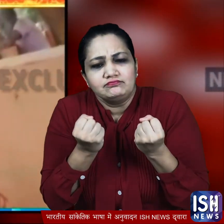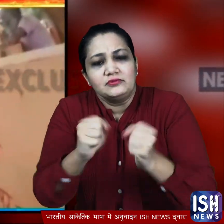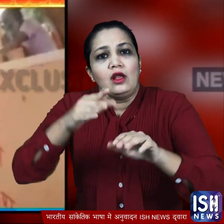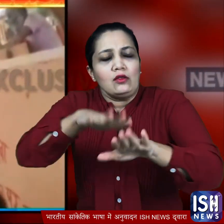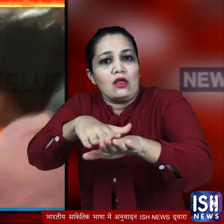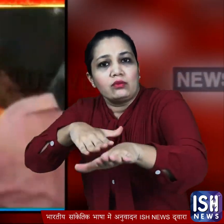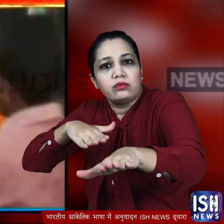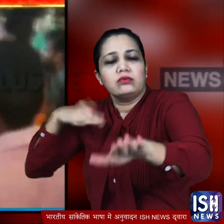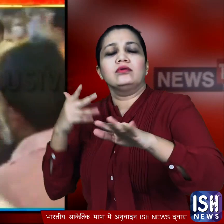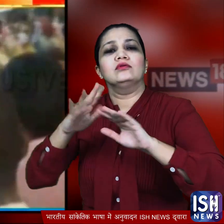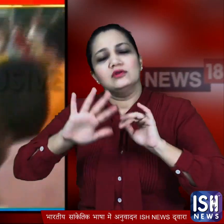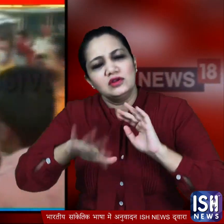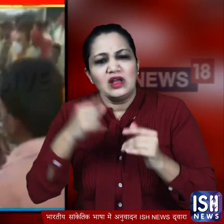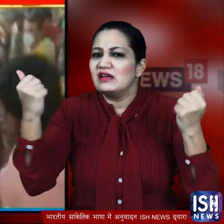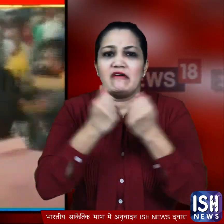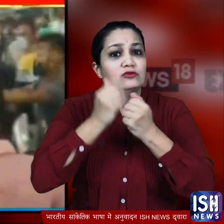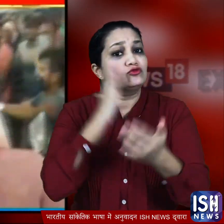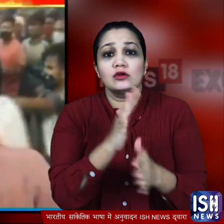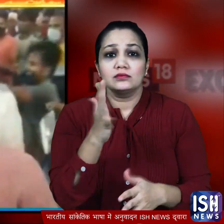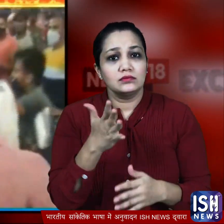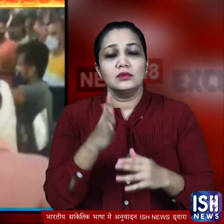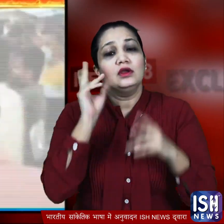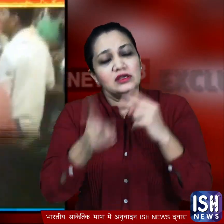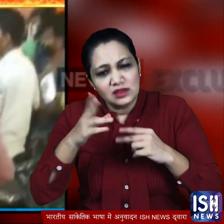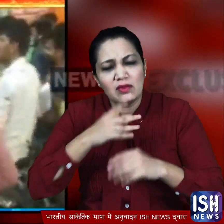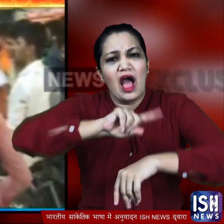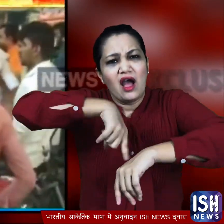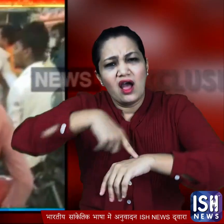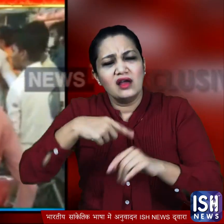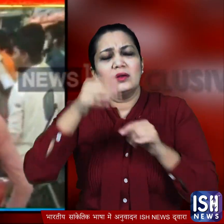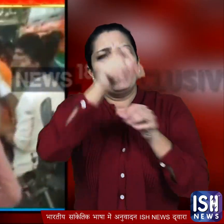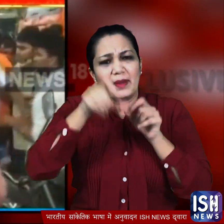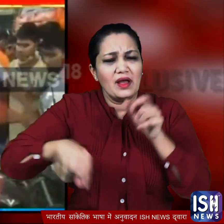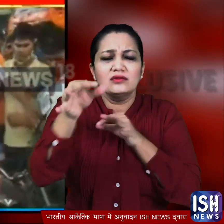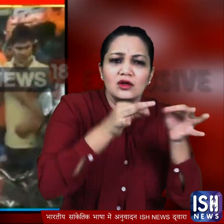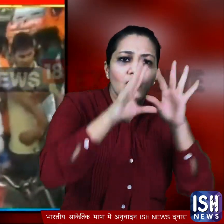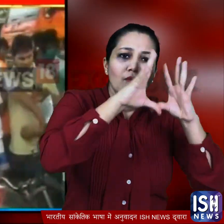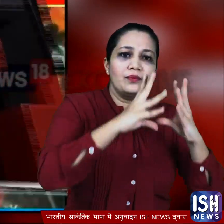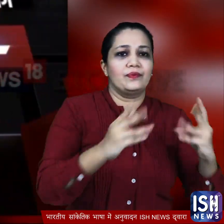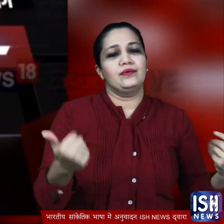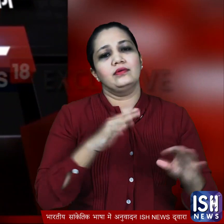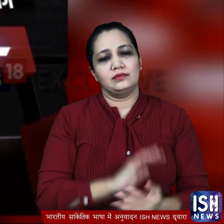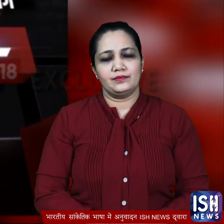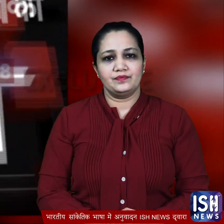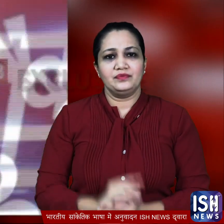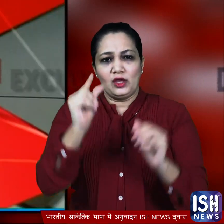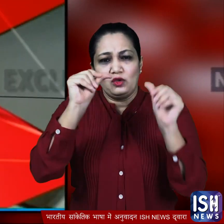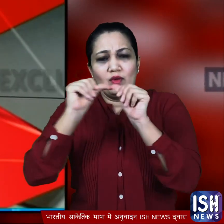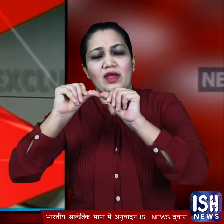जैम होने लगा इसके बावजूद बवाल नहीं थमा काफी देर बाद कुछ लोगों के समझाने पर मामला शान्त हो सका उत्तरा खंड के बाद अब